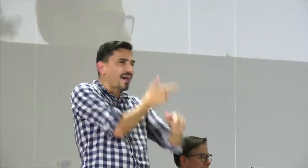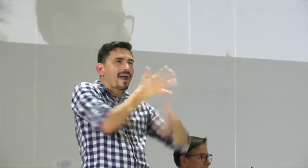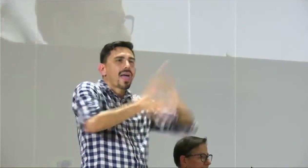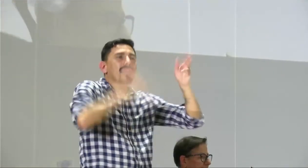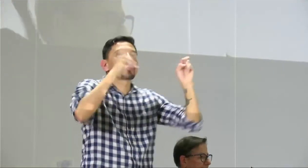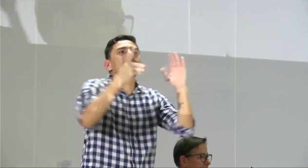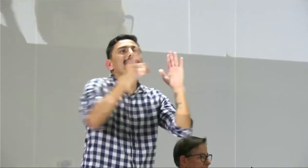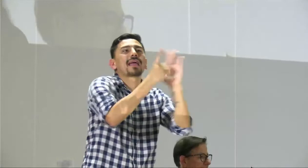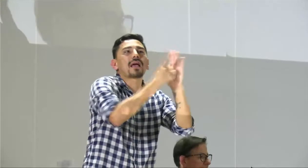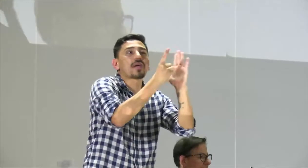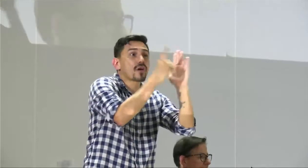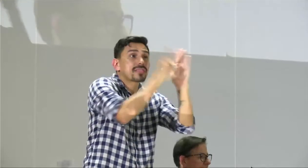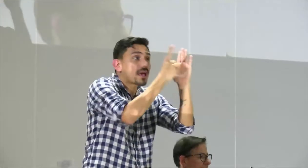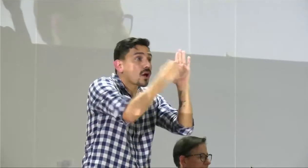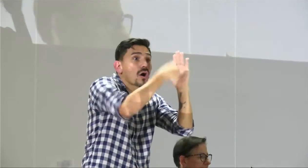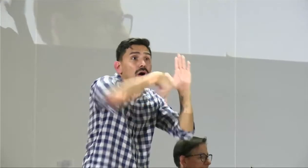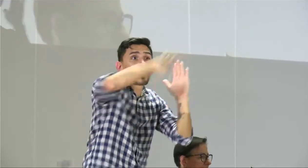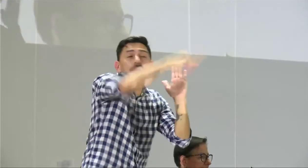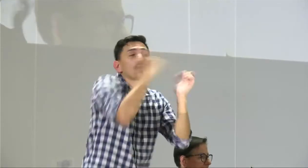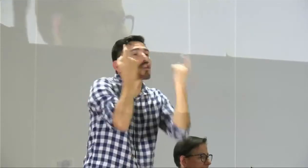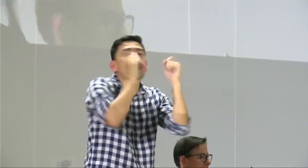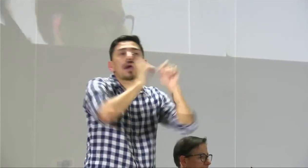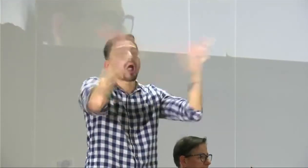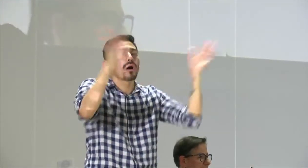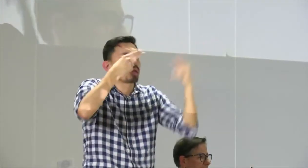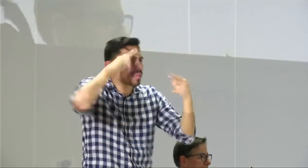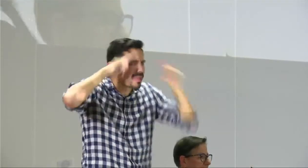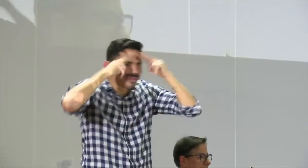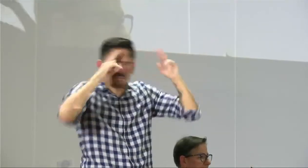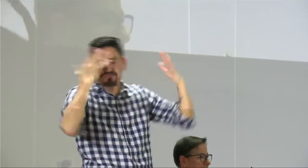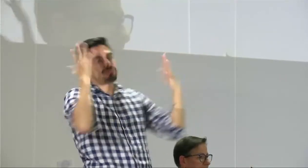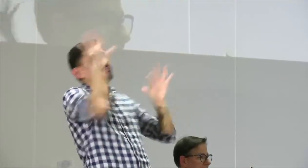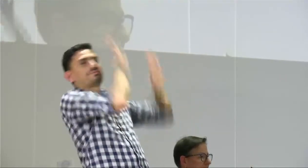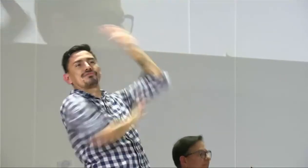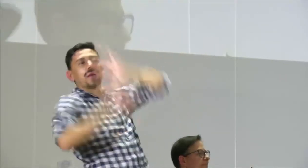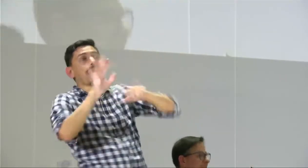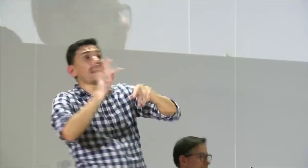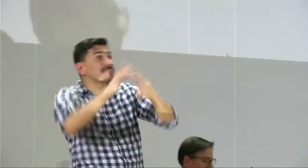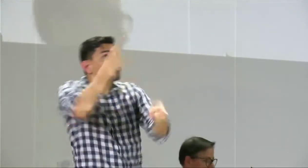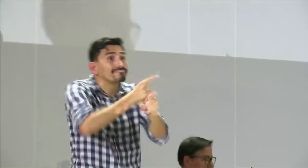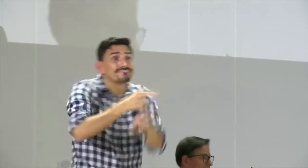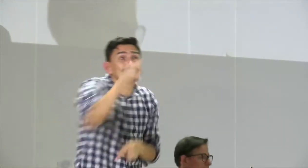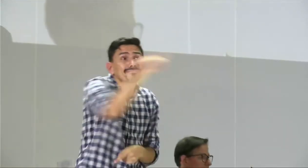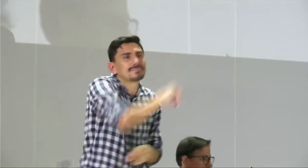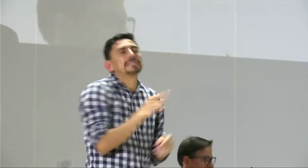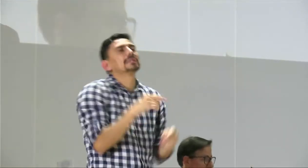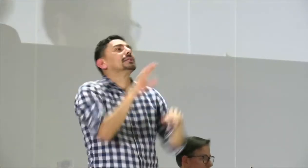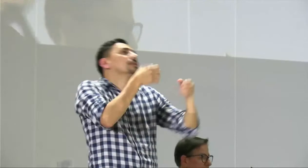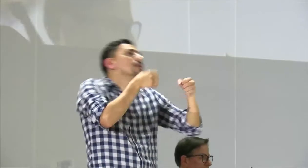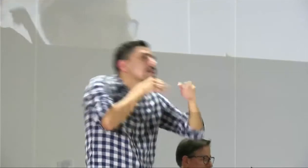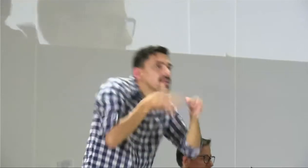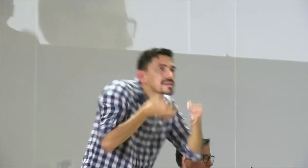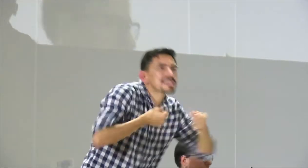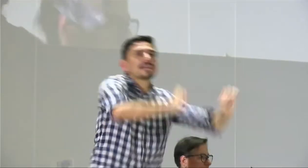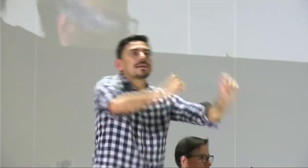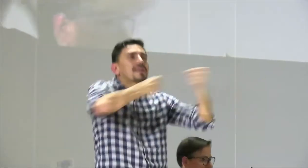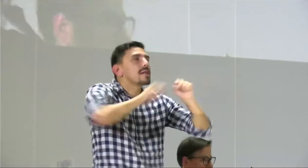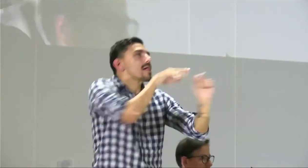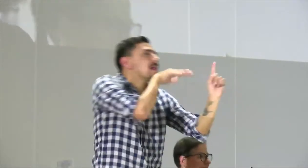cuanto al decreto 1421 no es muy claro a veces hay confusión en él y eso es verdad entonces nos estamos esforzando